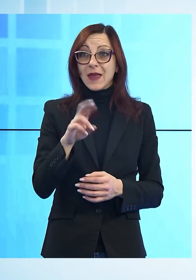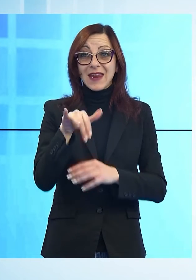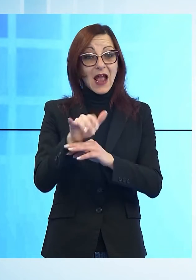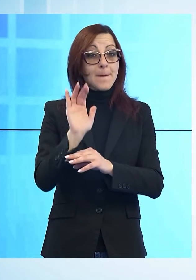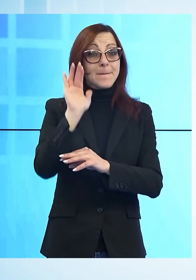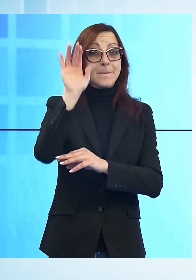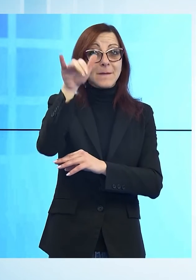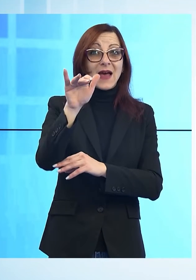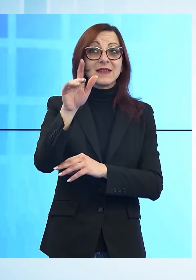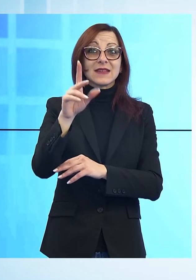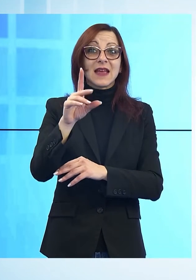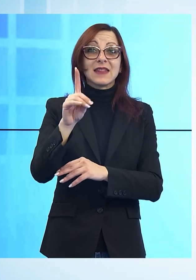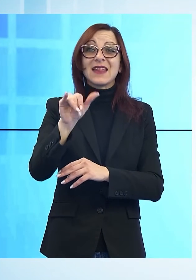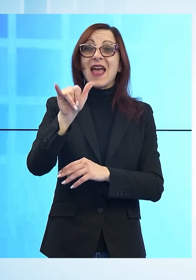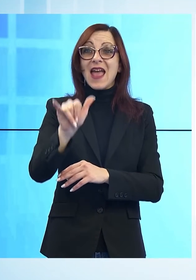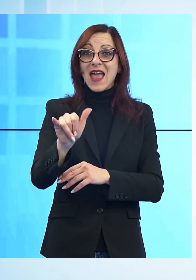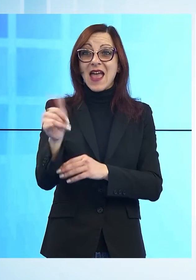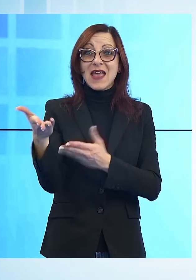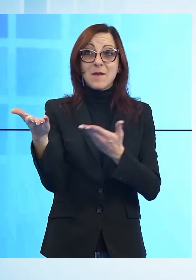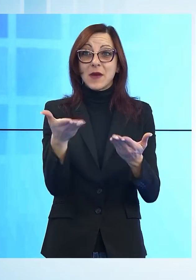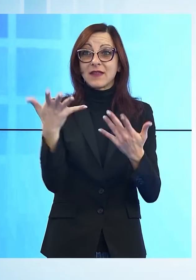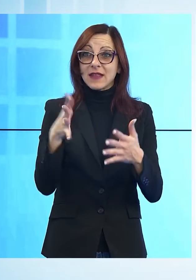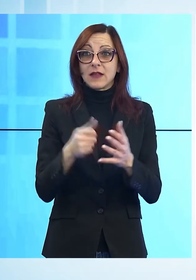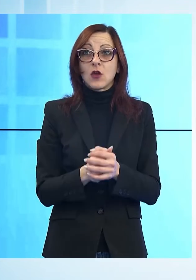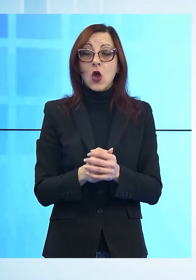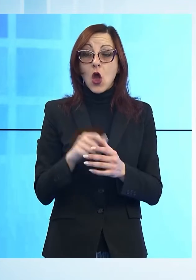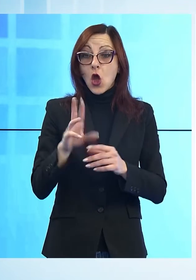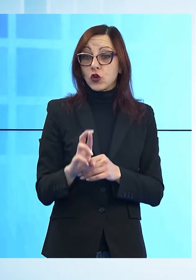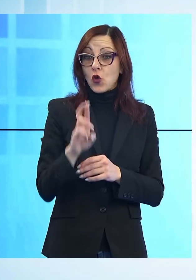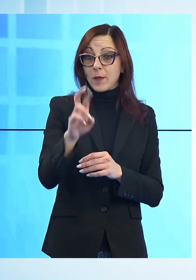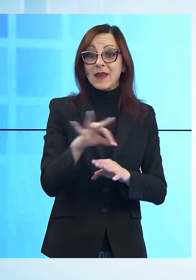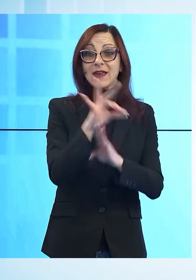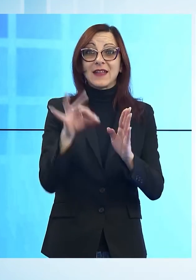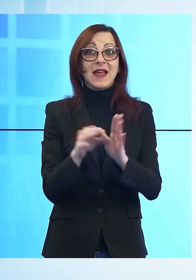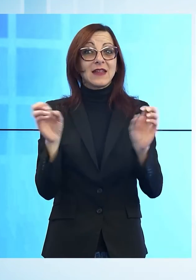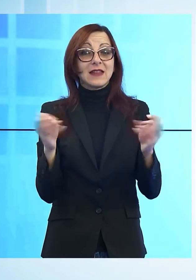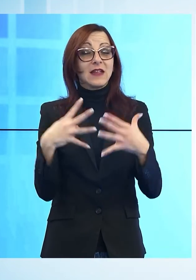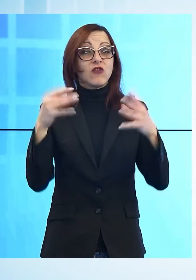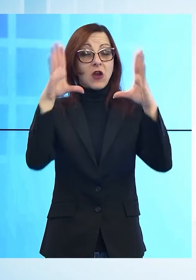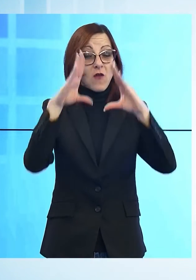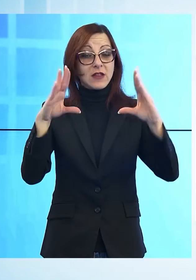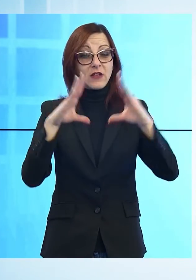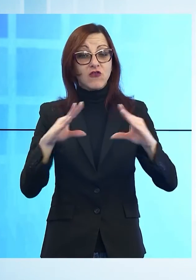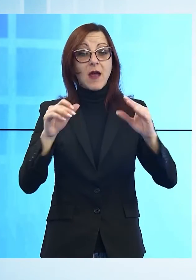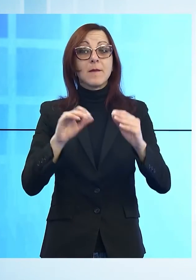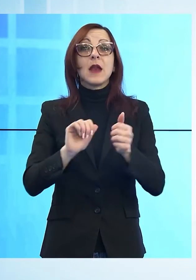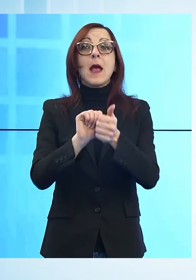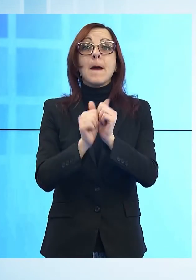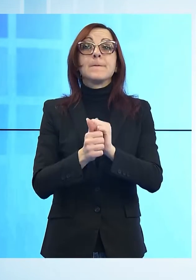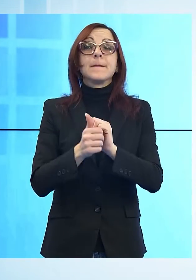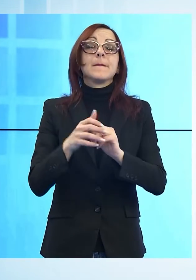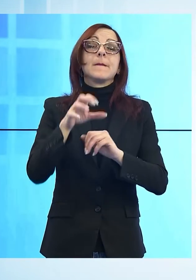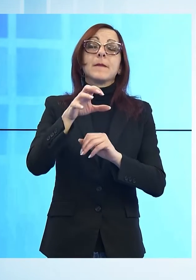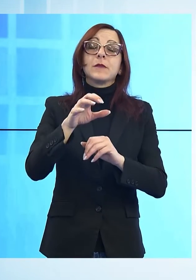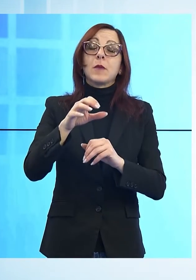Day al Palatagliate. Domenica prossima, 19 dicembre, al Palatagliate va in scena il Basket